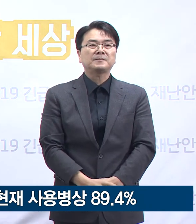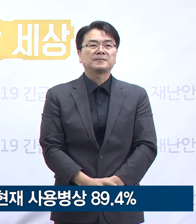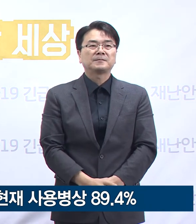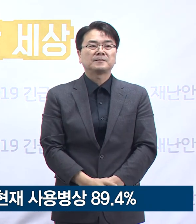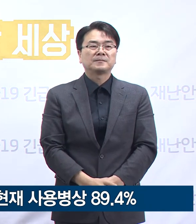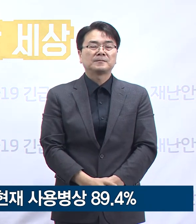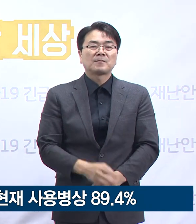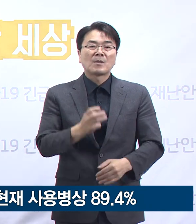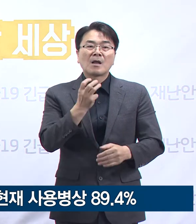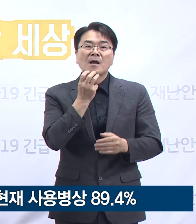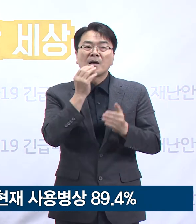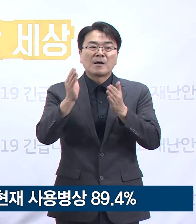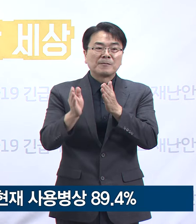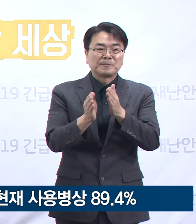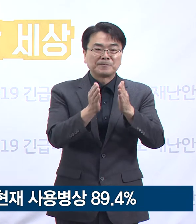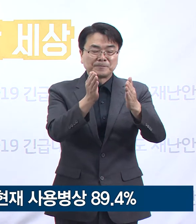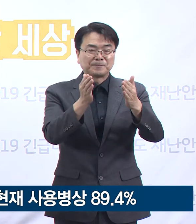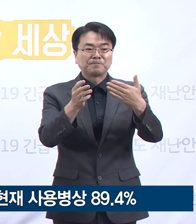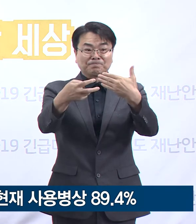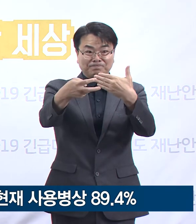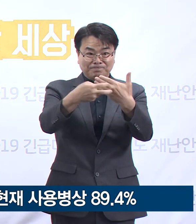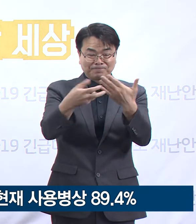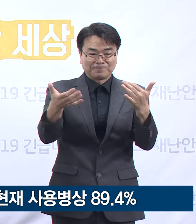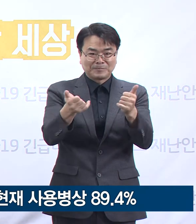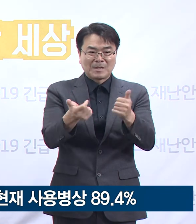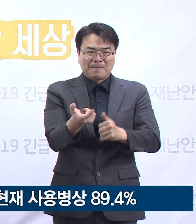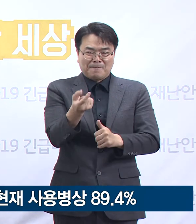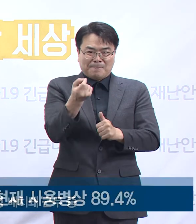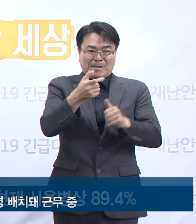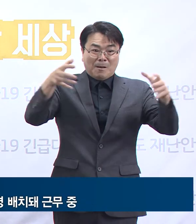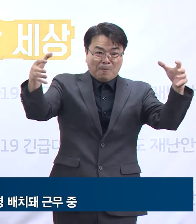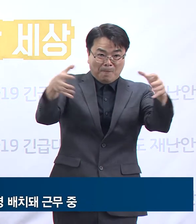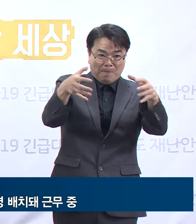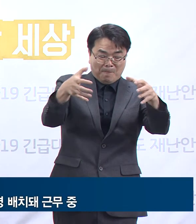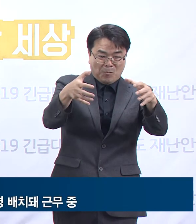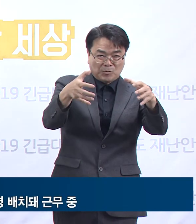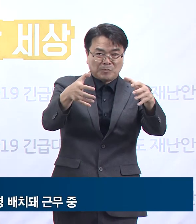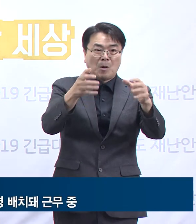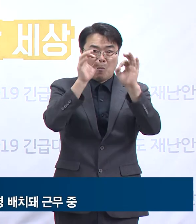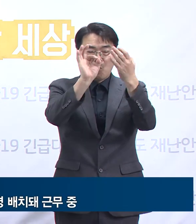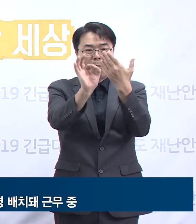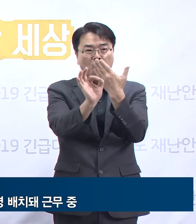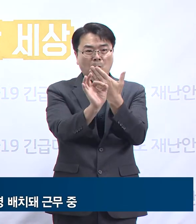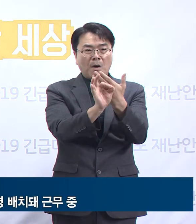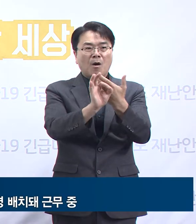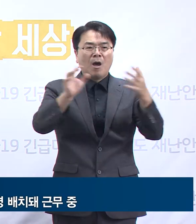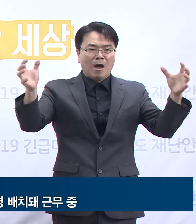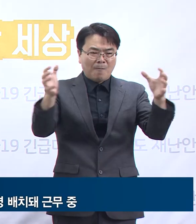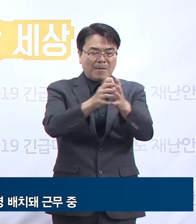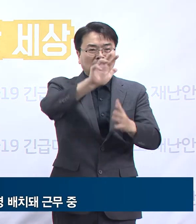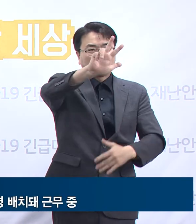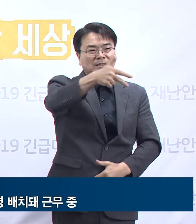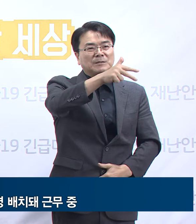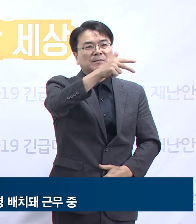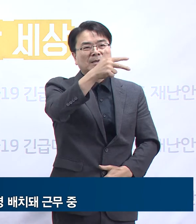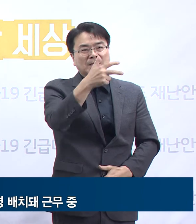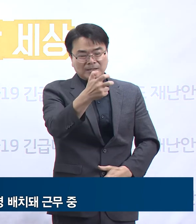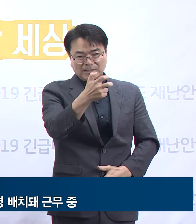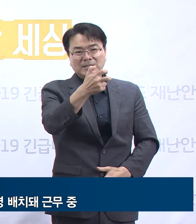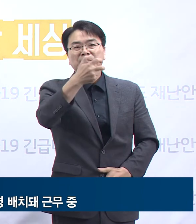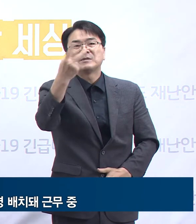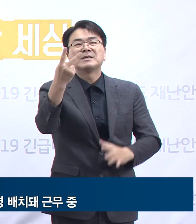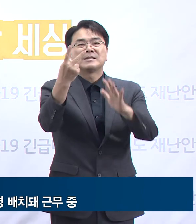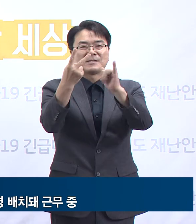경기도 긴급의료지원단 모집에 8월 30일 기준 의료인력 총 722명이 자원해